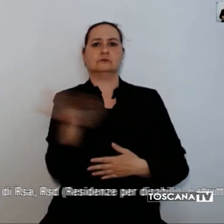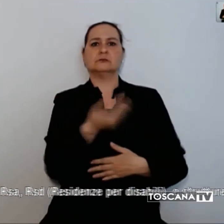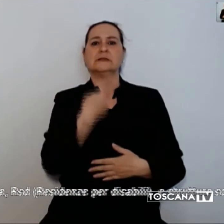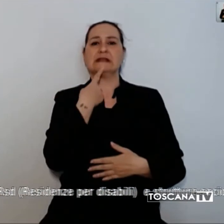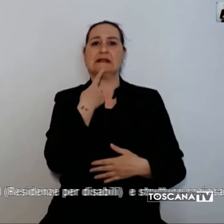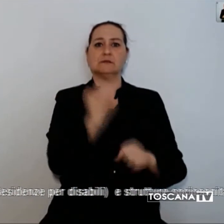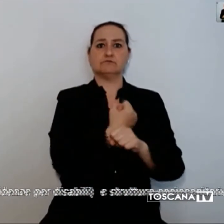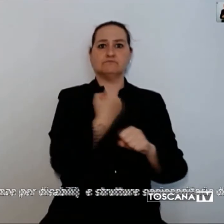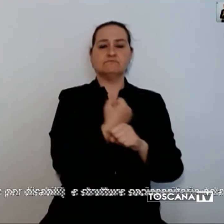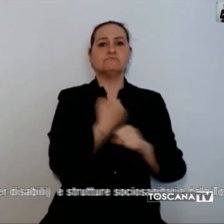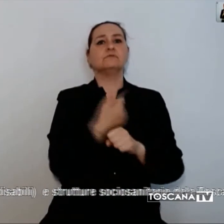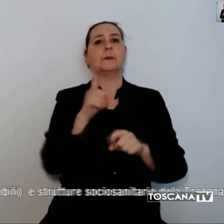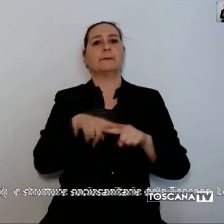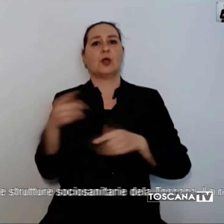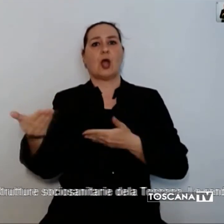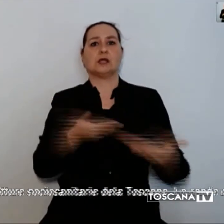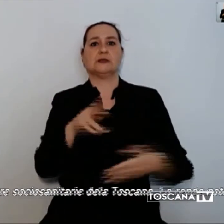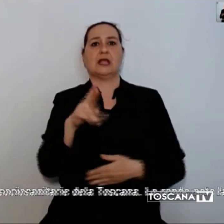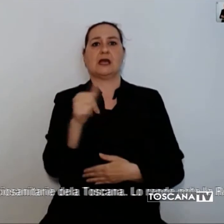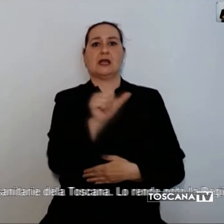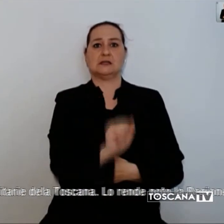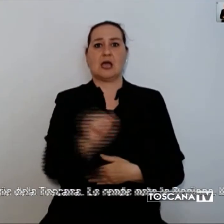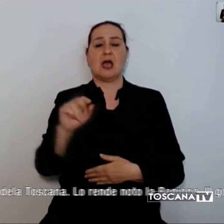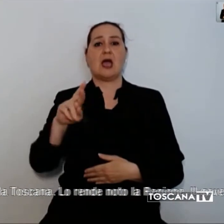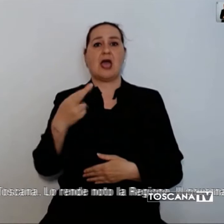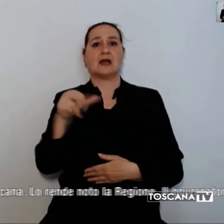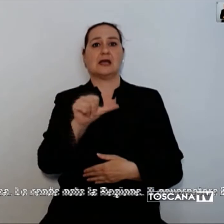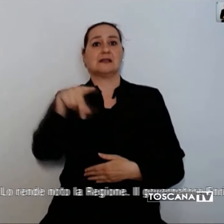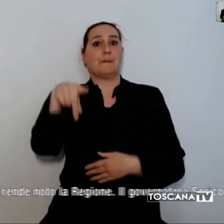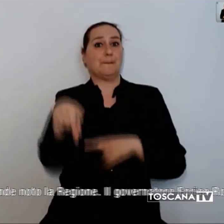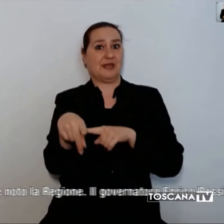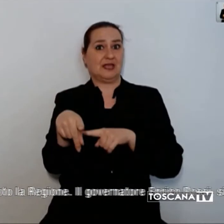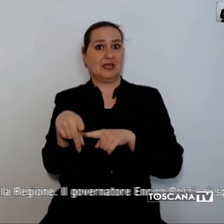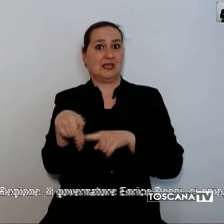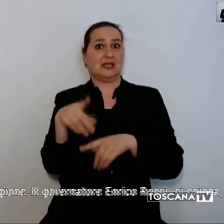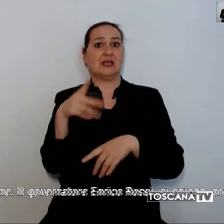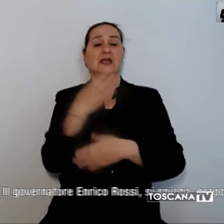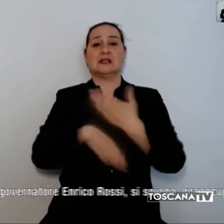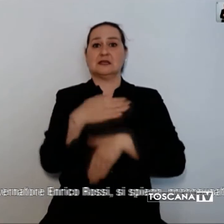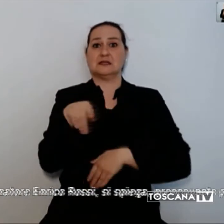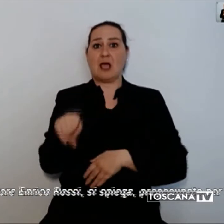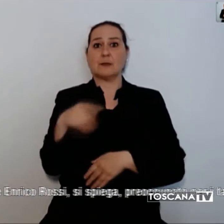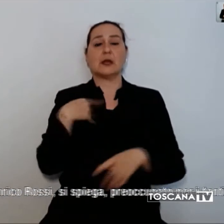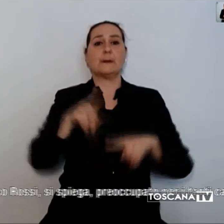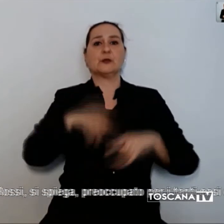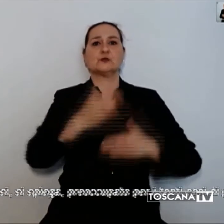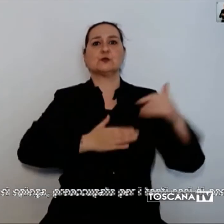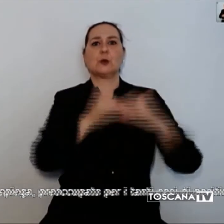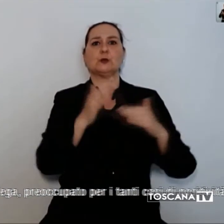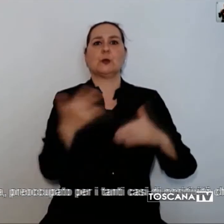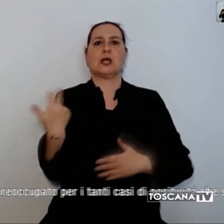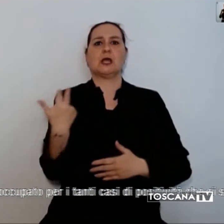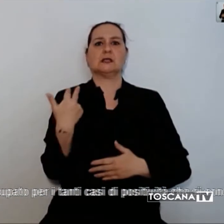RSA, RSD, cioè le residenze per disabili, e le strutture sociosanitarie della